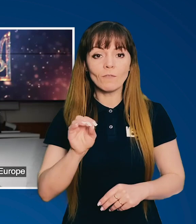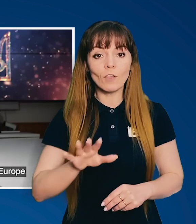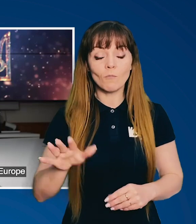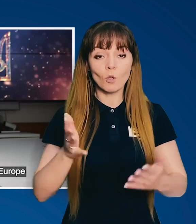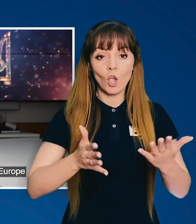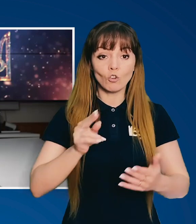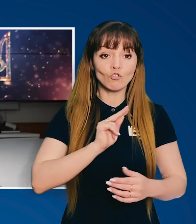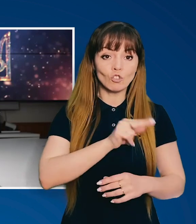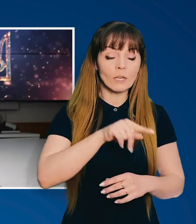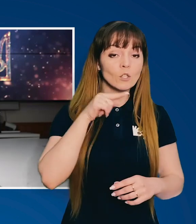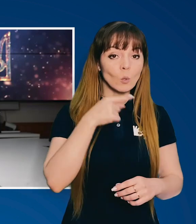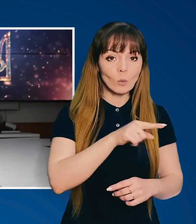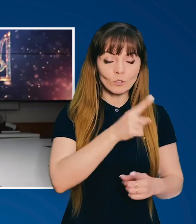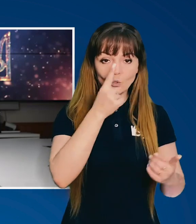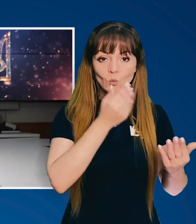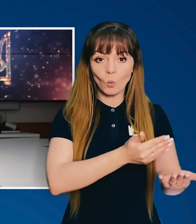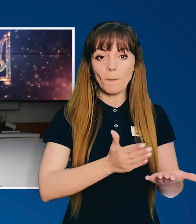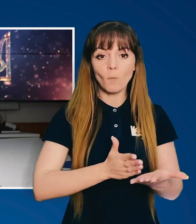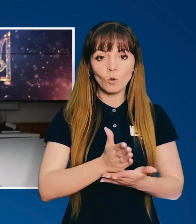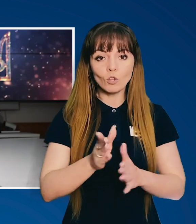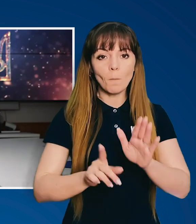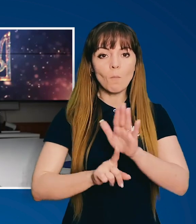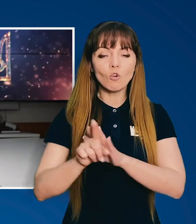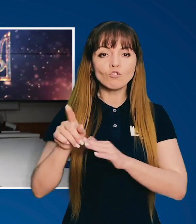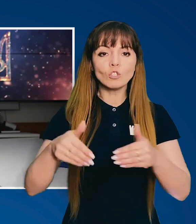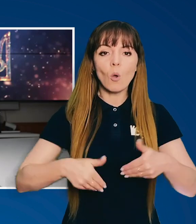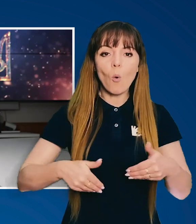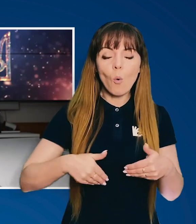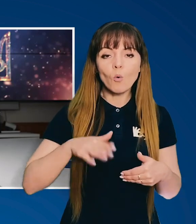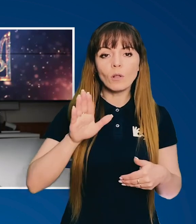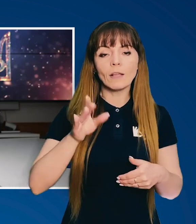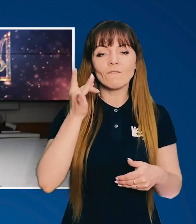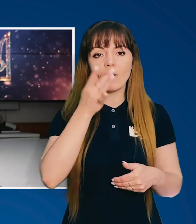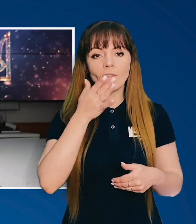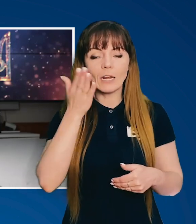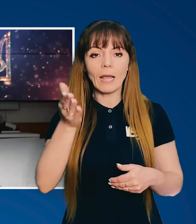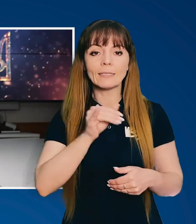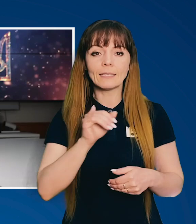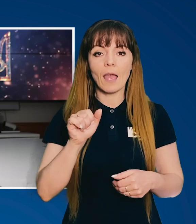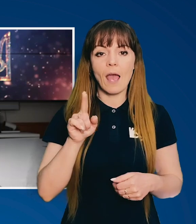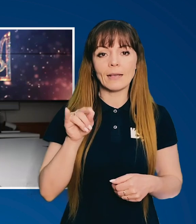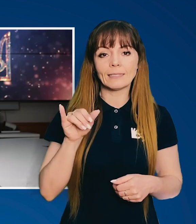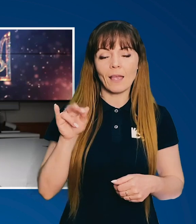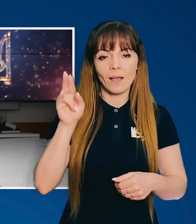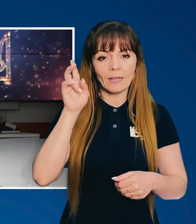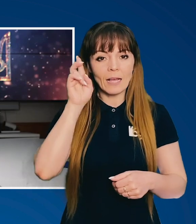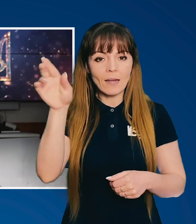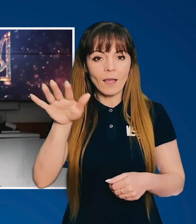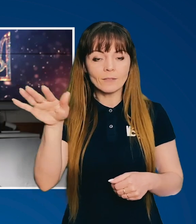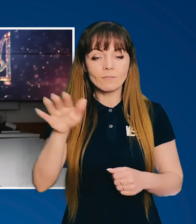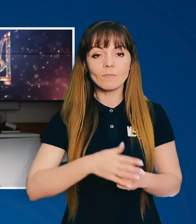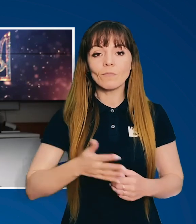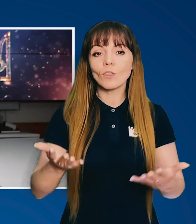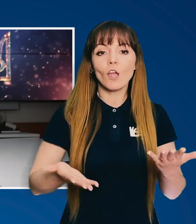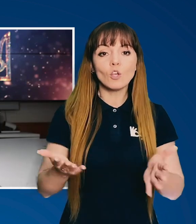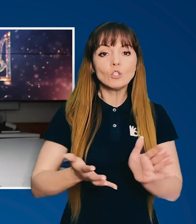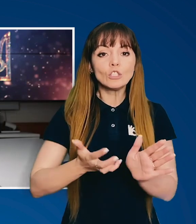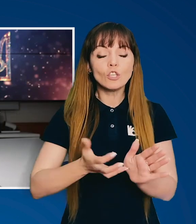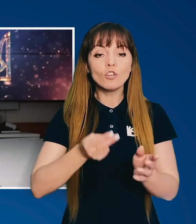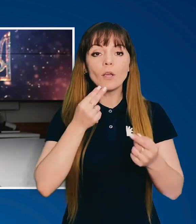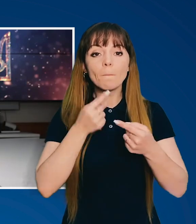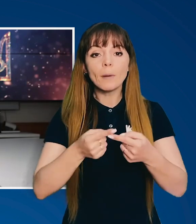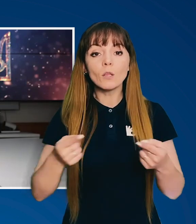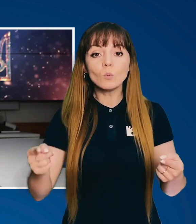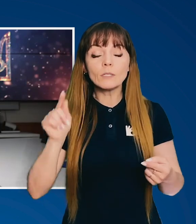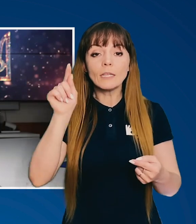в Європі, якщо через російську політику почнеться голод в африканських та азіатських країнах? А якщо